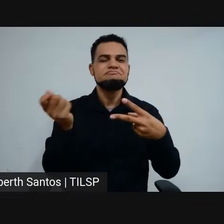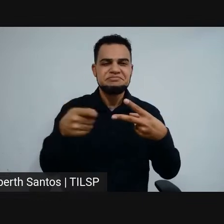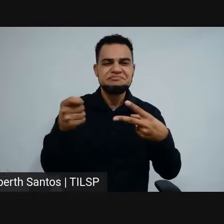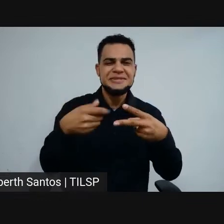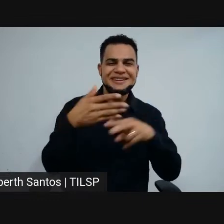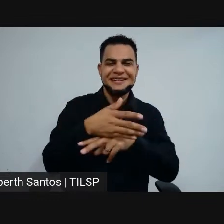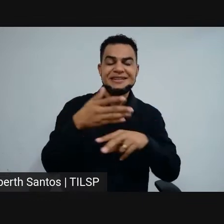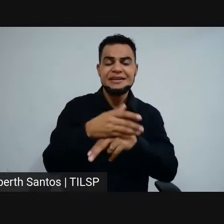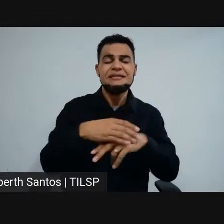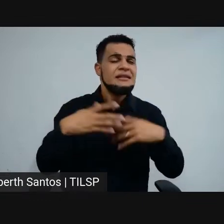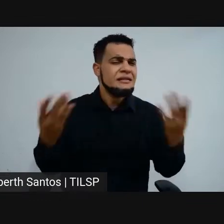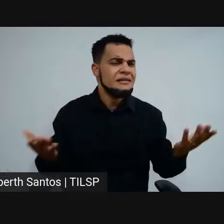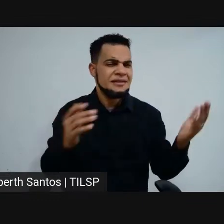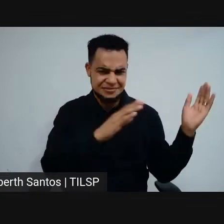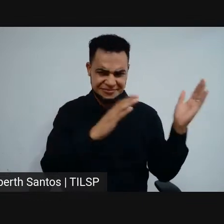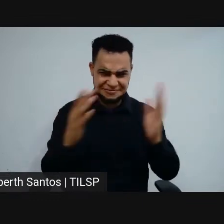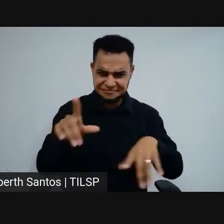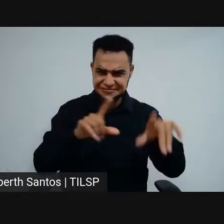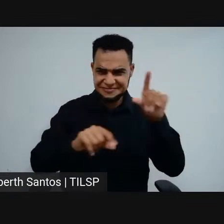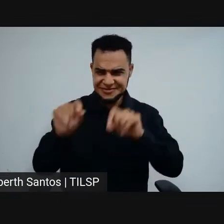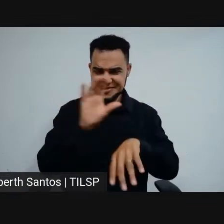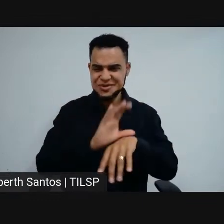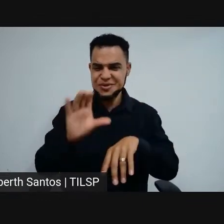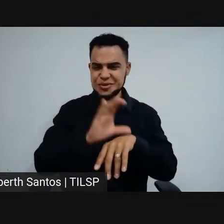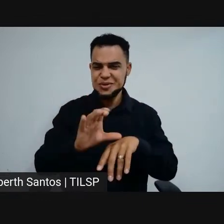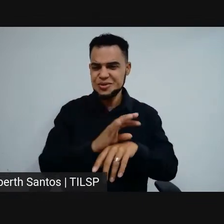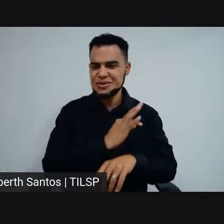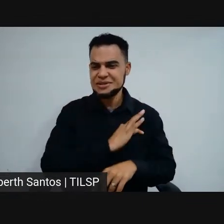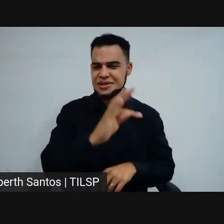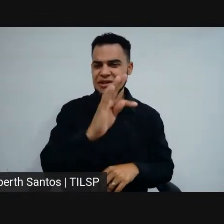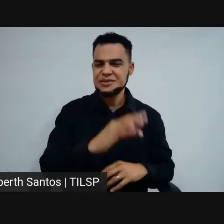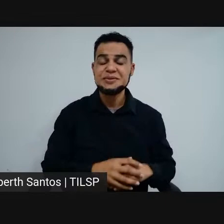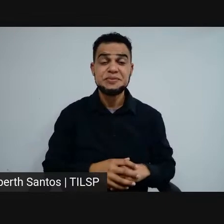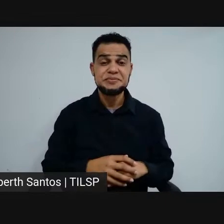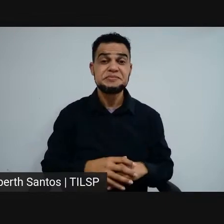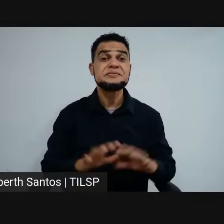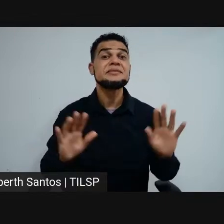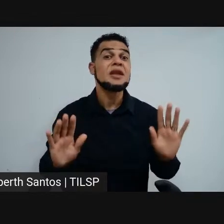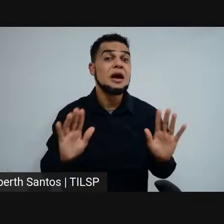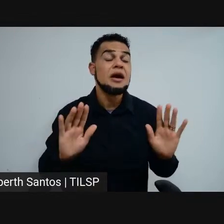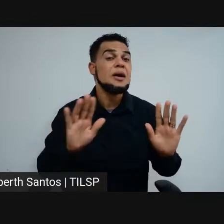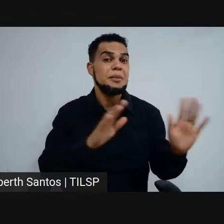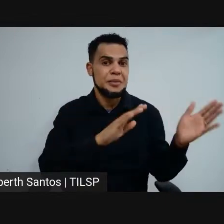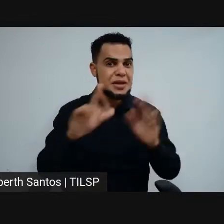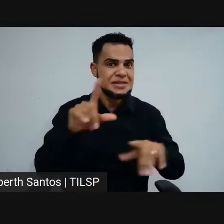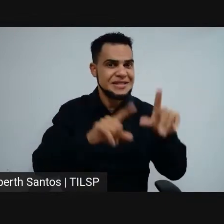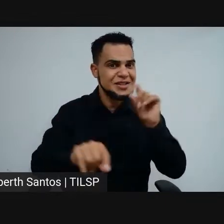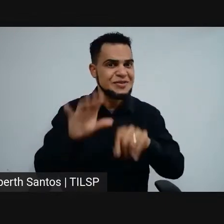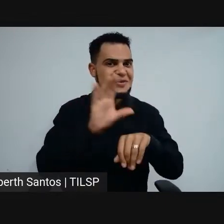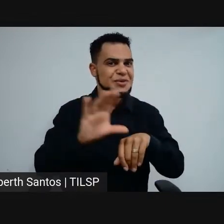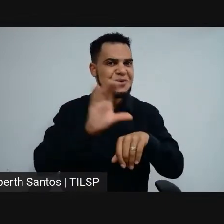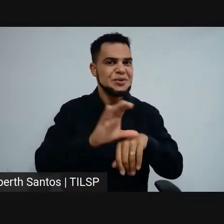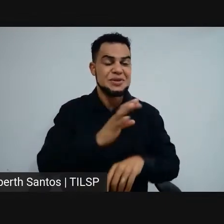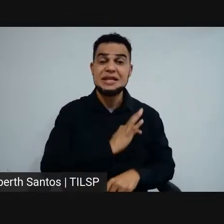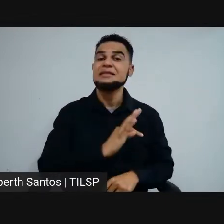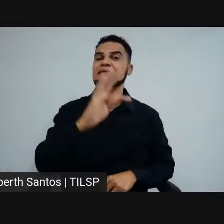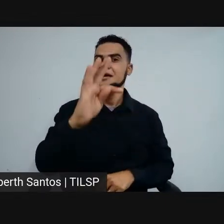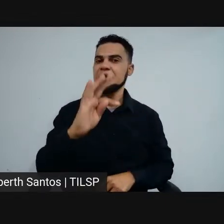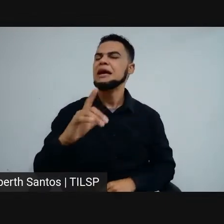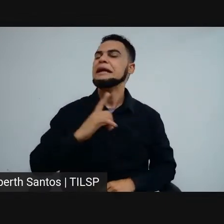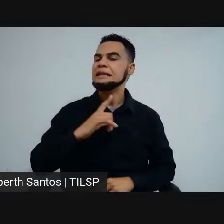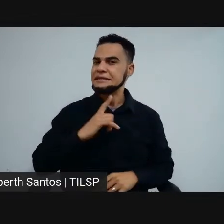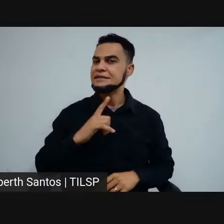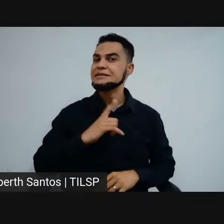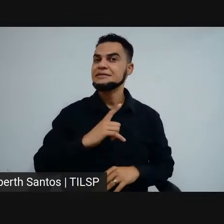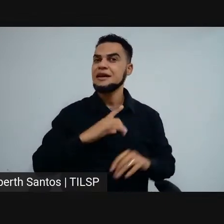seletivo dos cursos técnicos? Não. O processo seletivo dos cursos técnicos, ele tem também uma característica